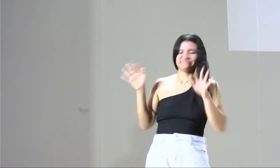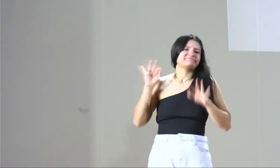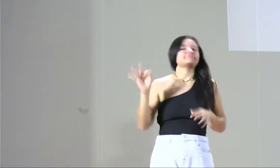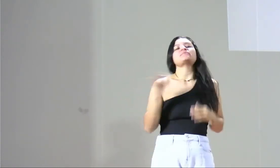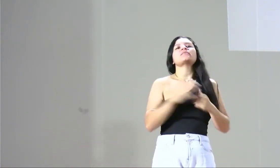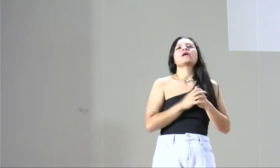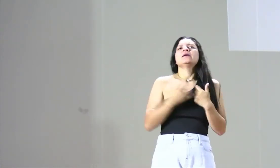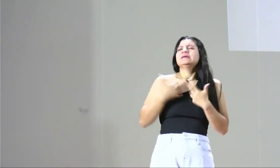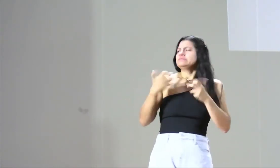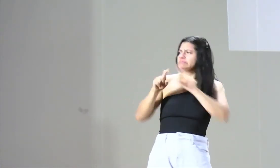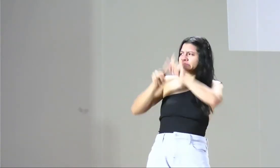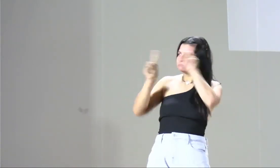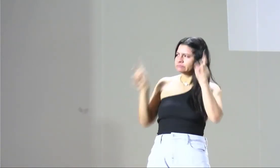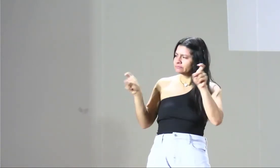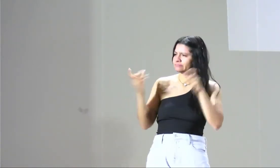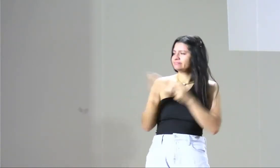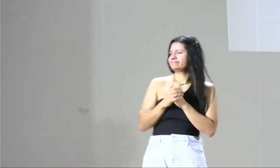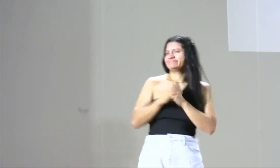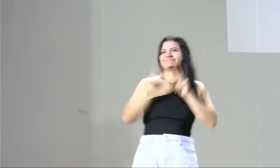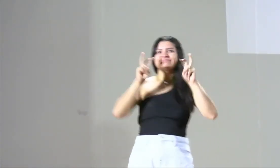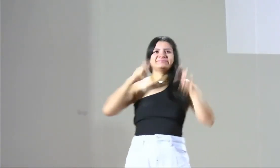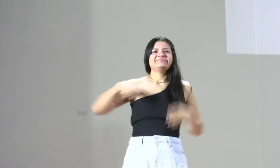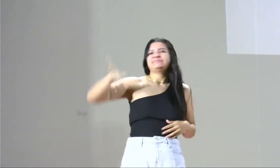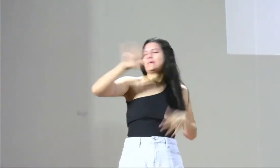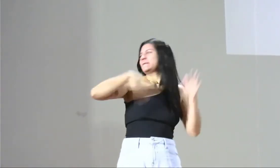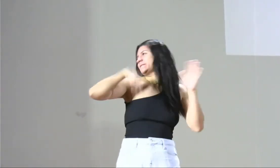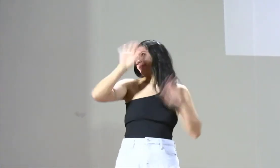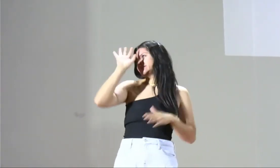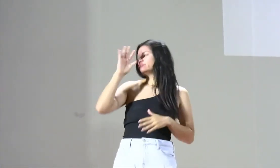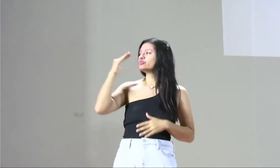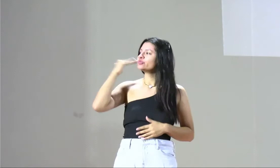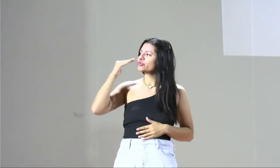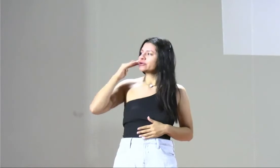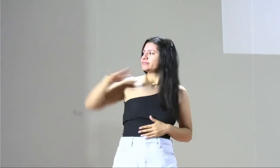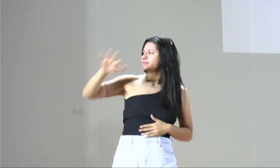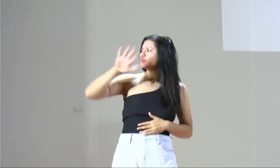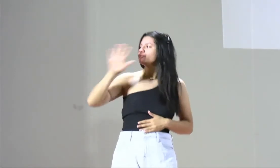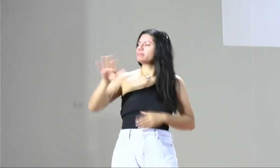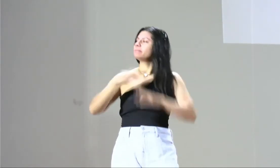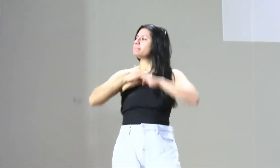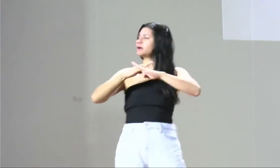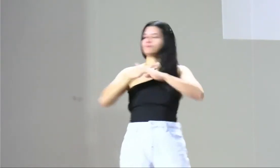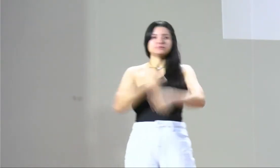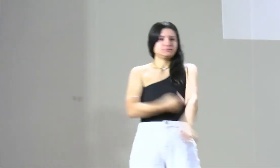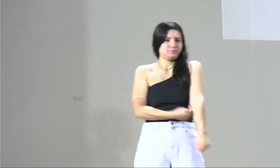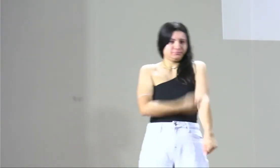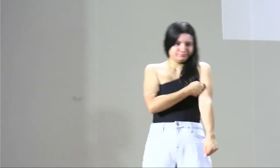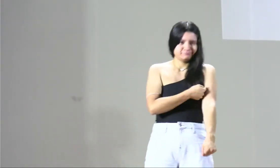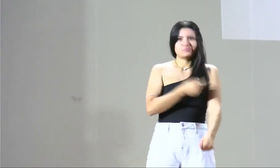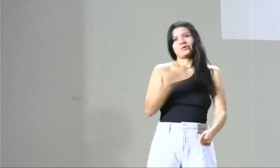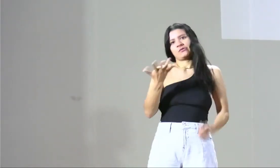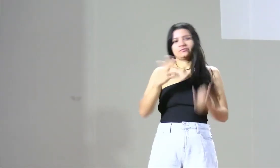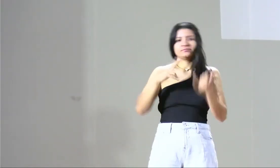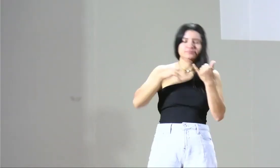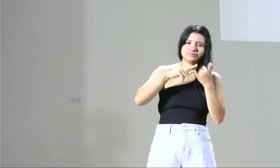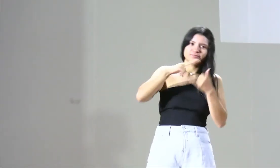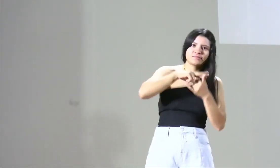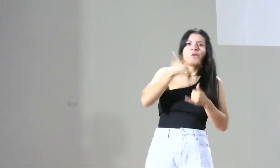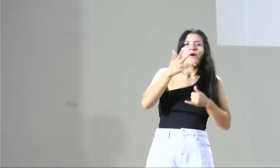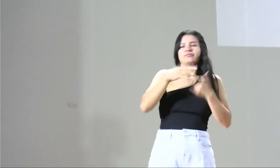Buenos días, buenos días, María Cristina, tengo una gran pregunta, generalmente